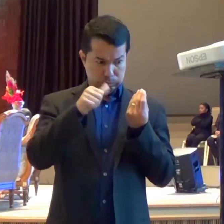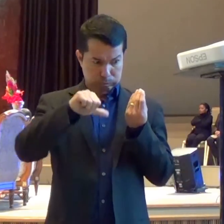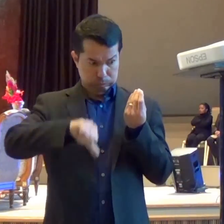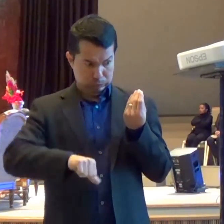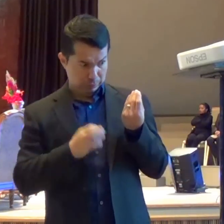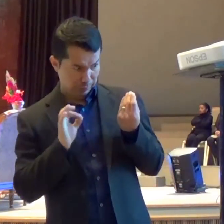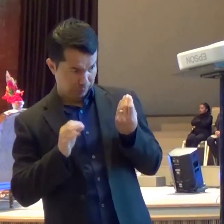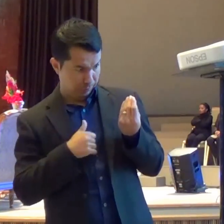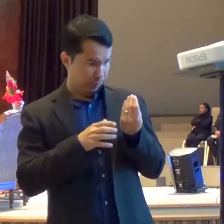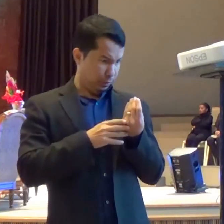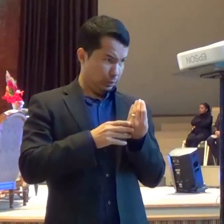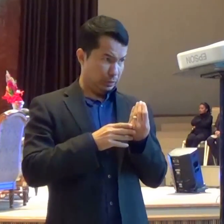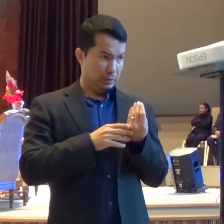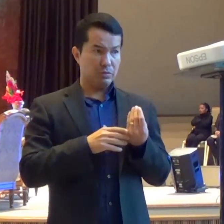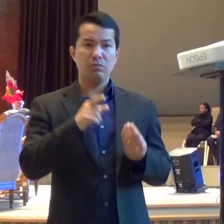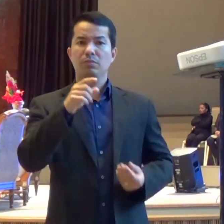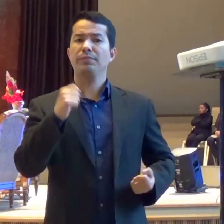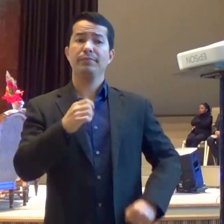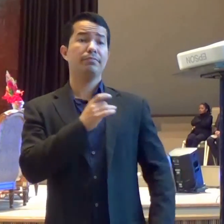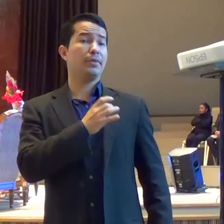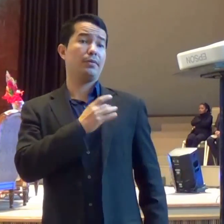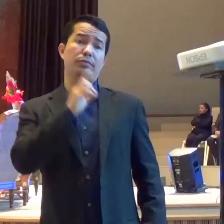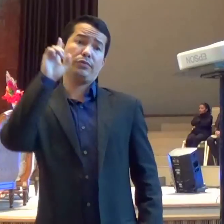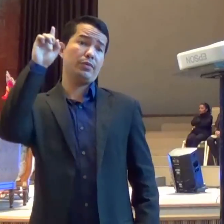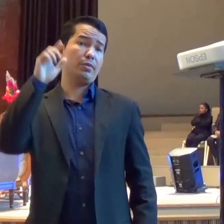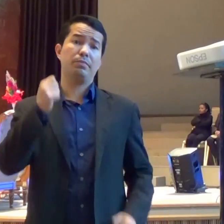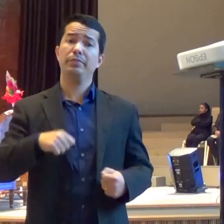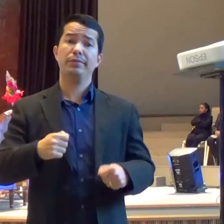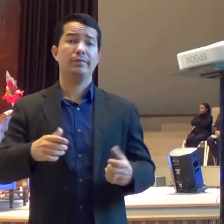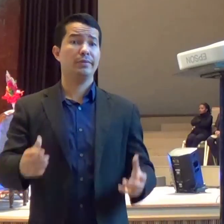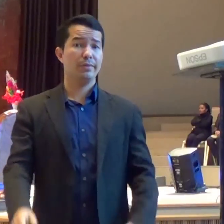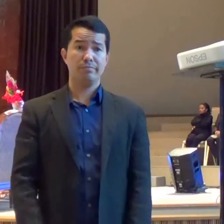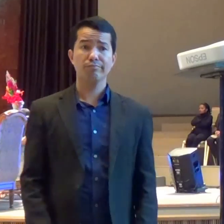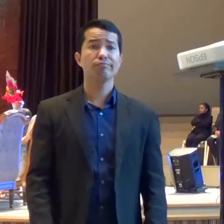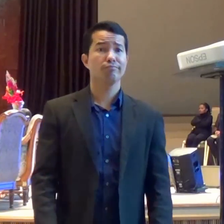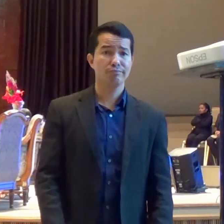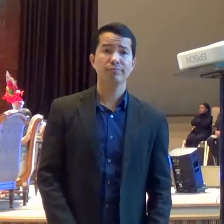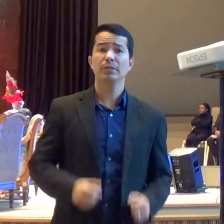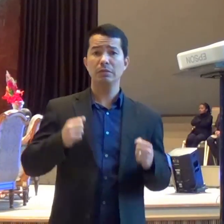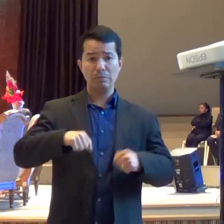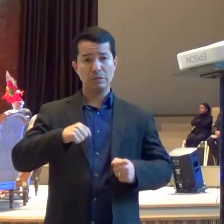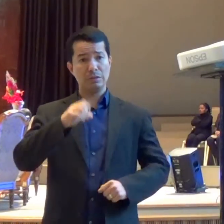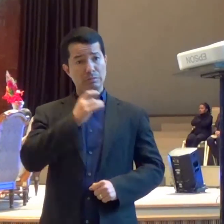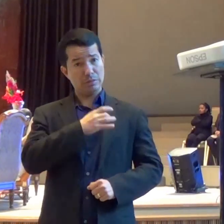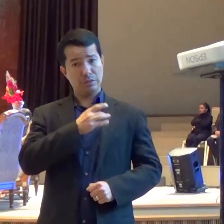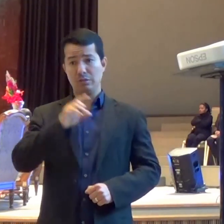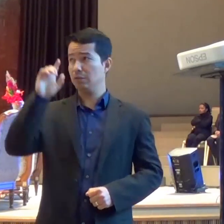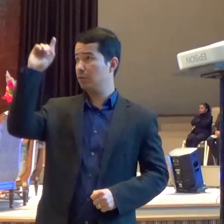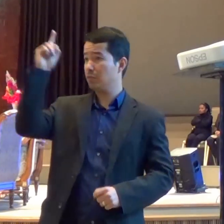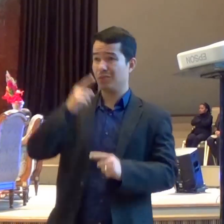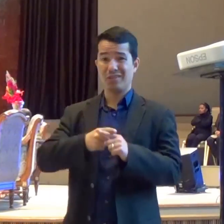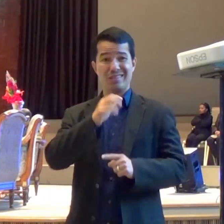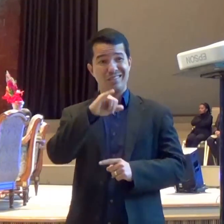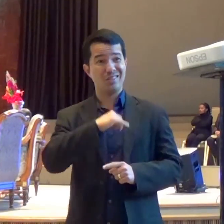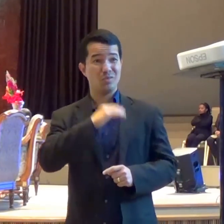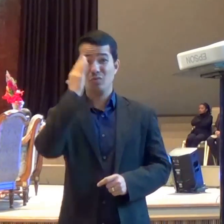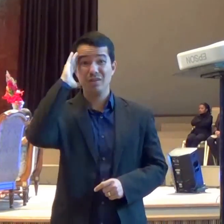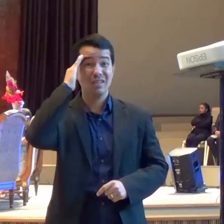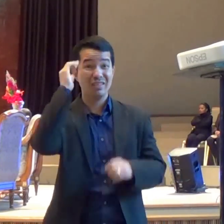Deus Na minha vida Eu perco a bênção E entro E por caminhos Que não valem a pena